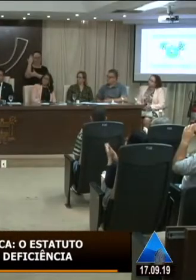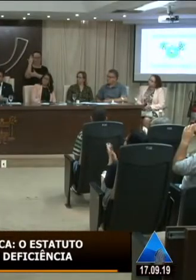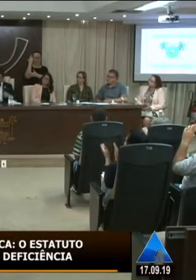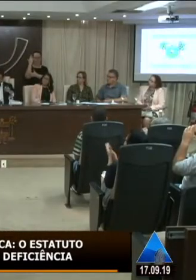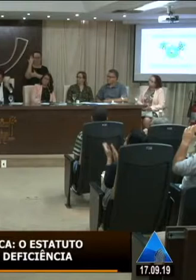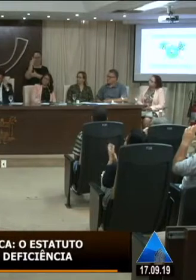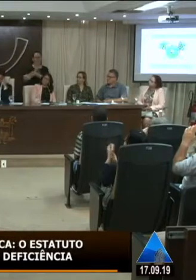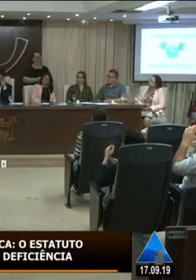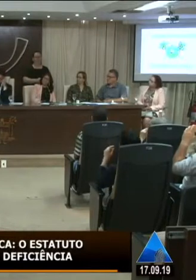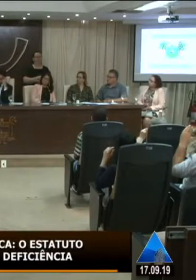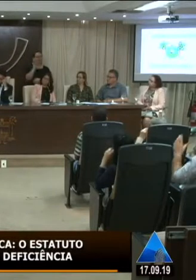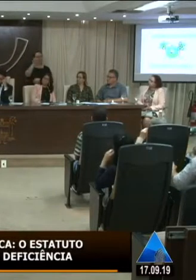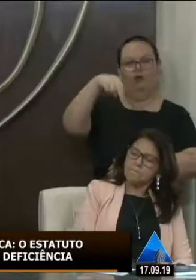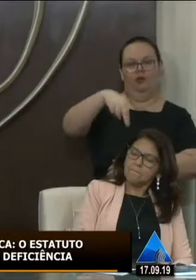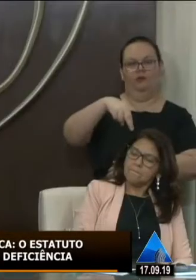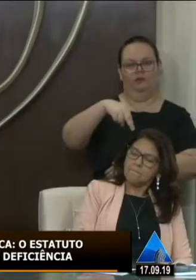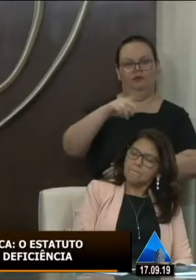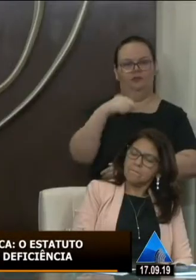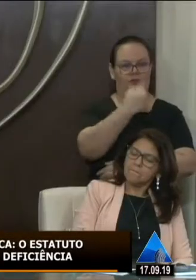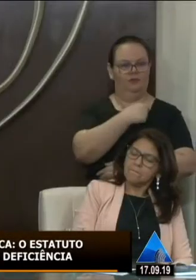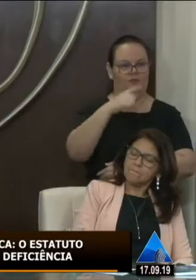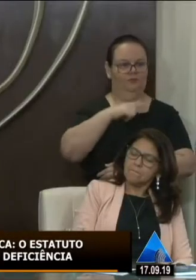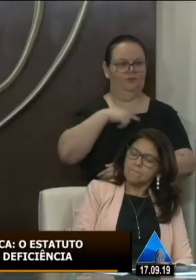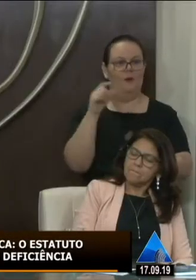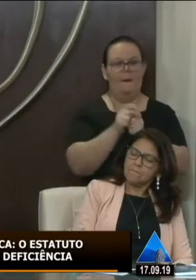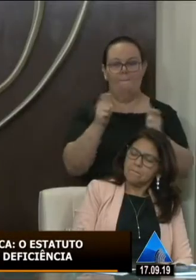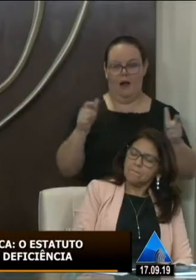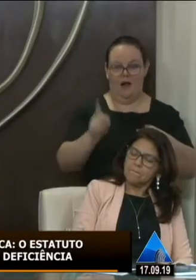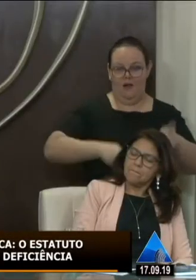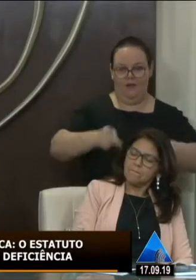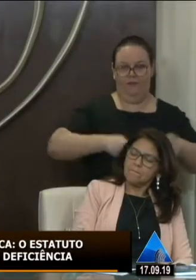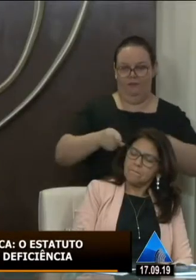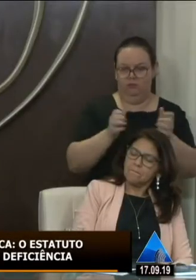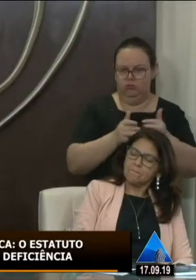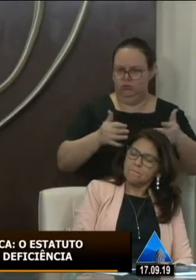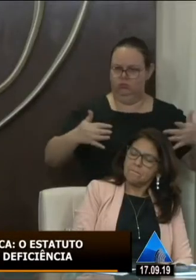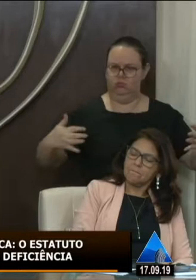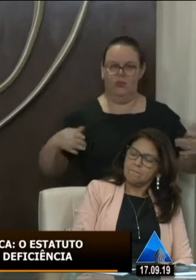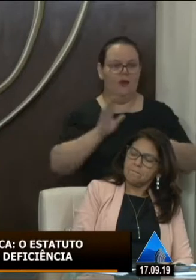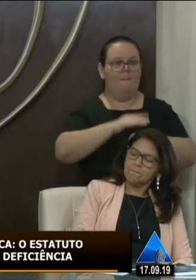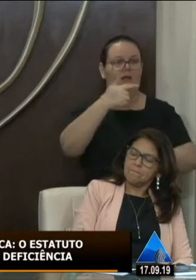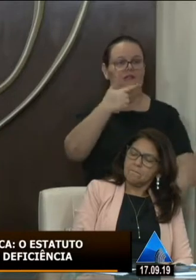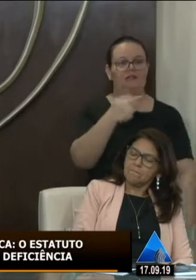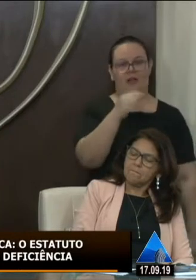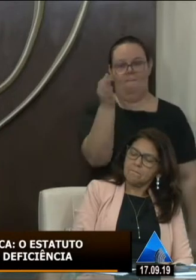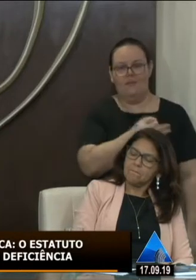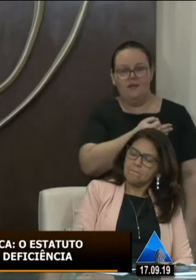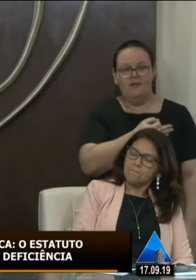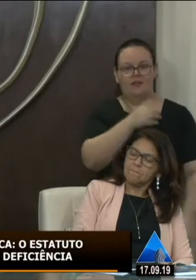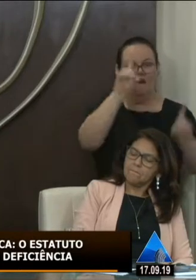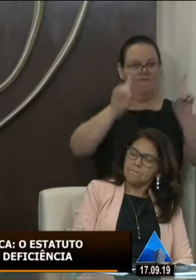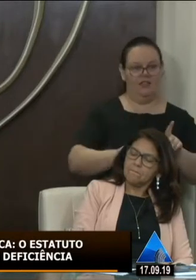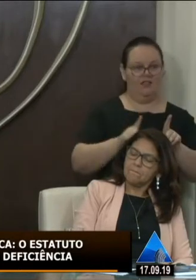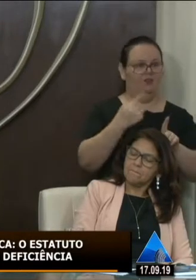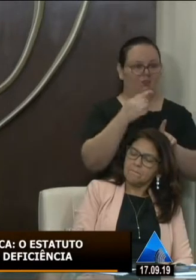no Rio Grande do Norte nós temos uma população como já foi colocado aqui de mais de 27% que tem algum tipo de deficiência